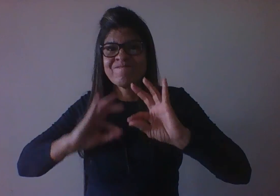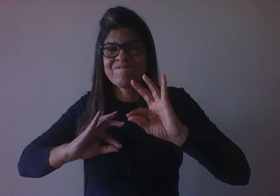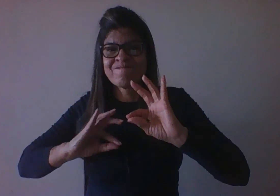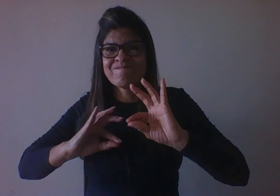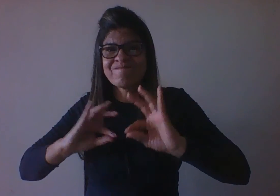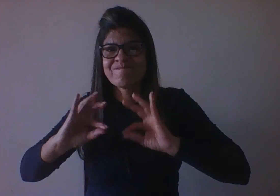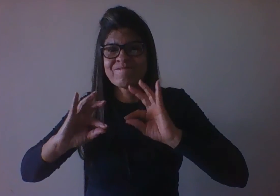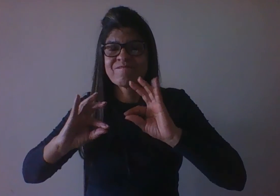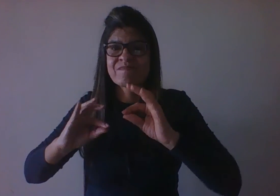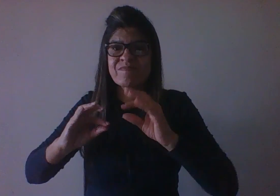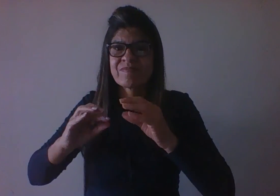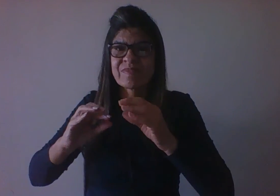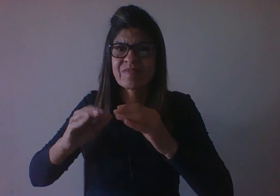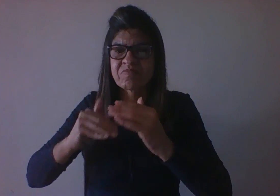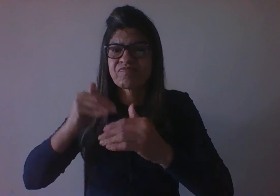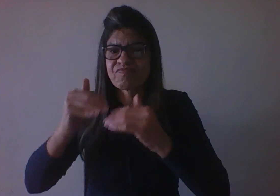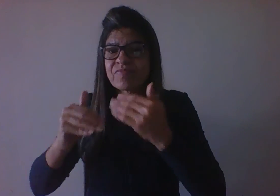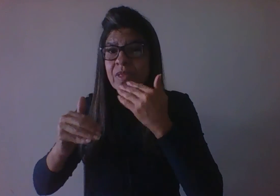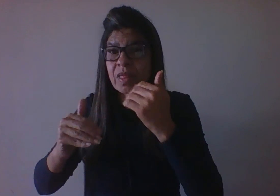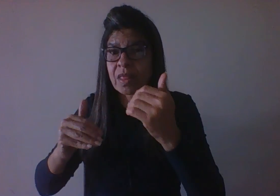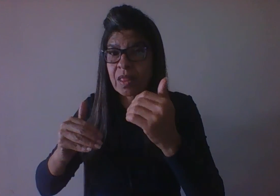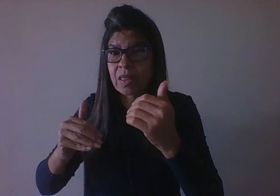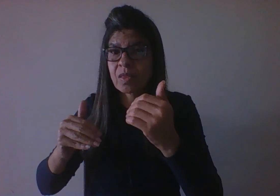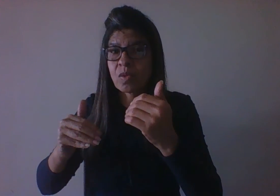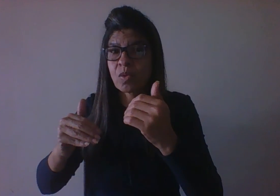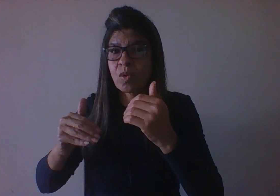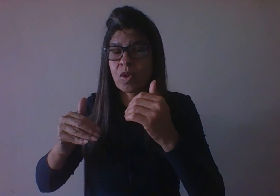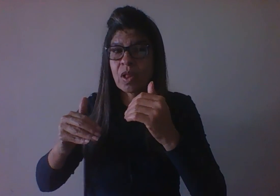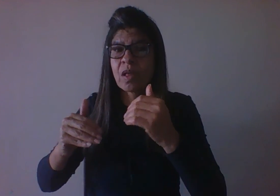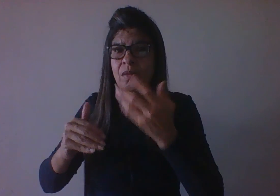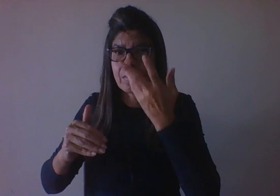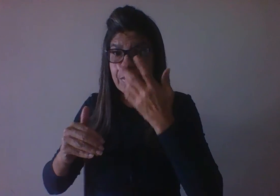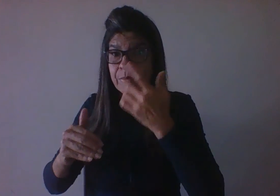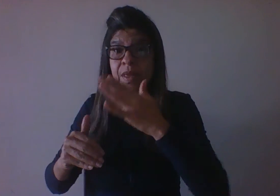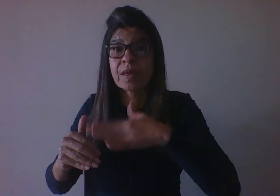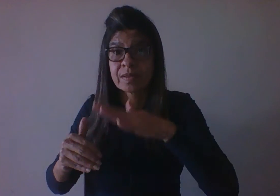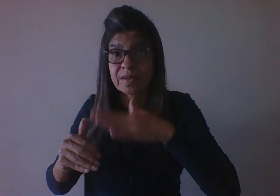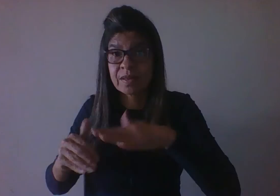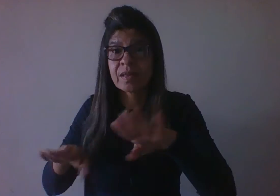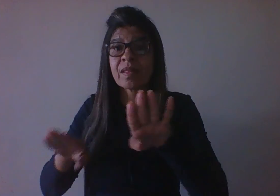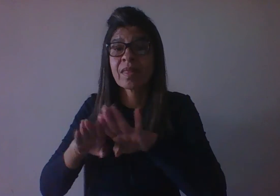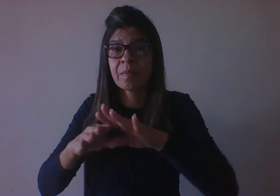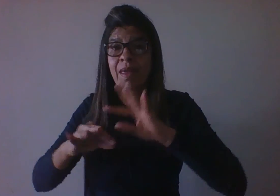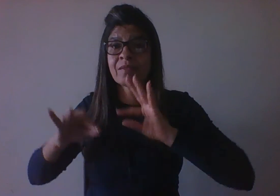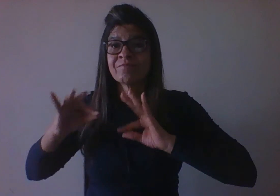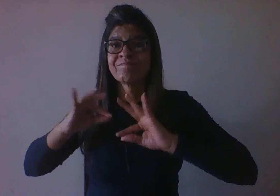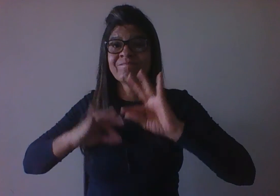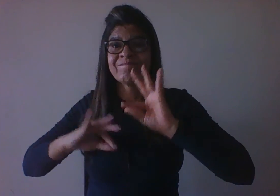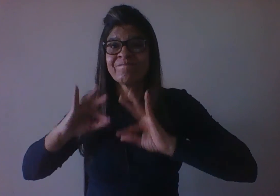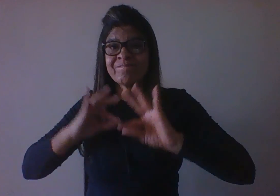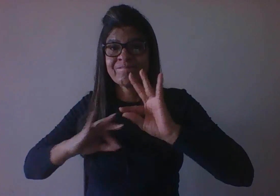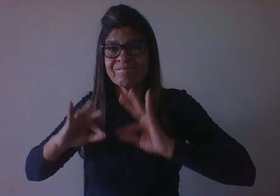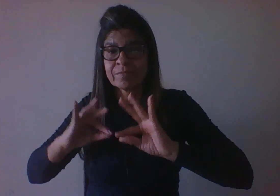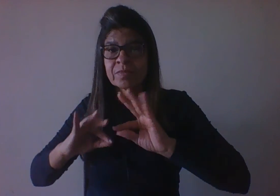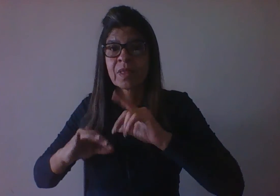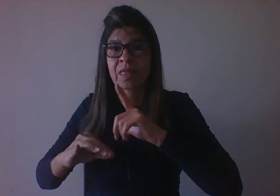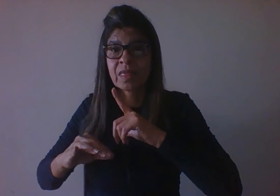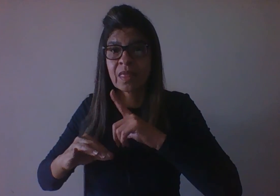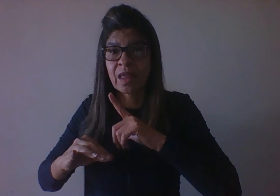adolescência ou na vida adulta, mas outras formas de manifestação dessa pulsão sexual e os traumas